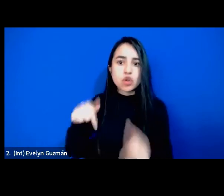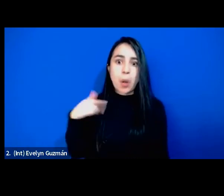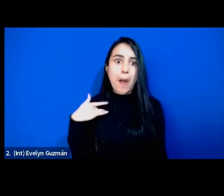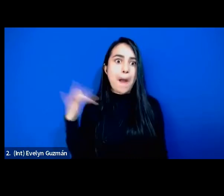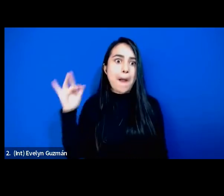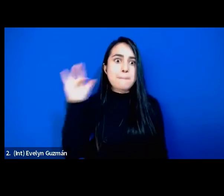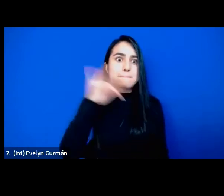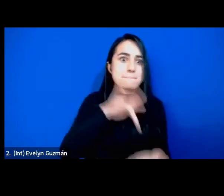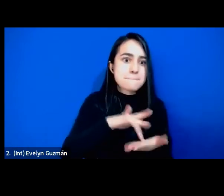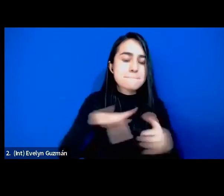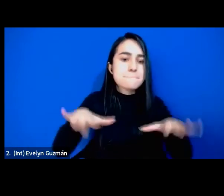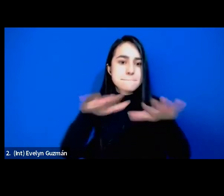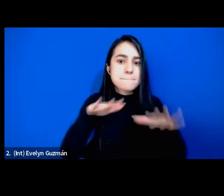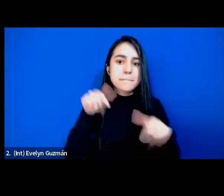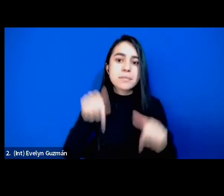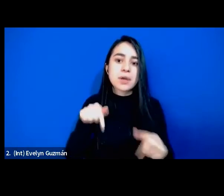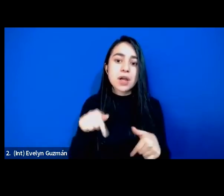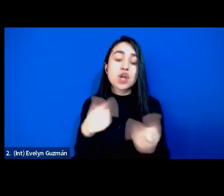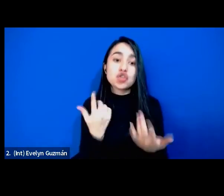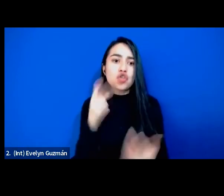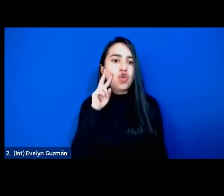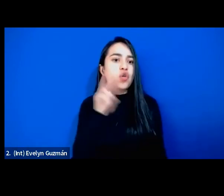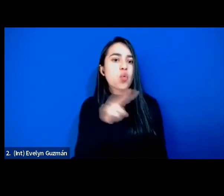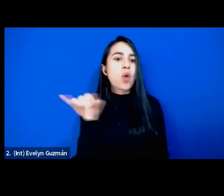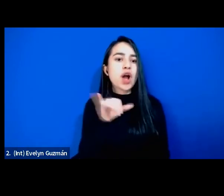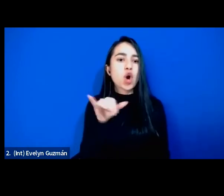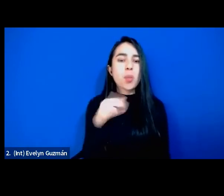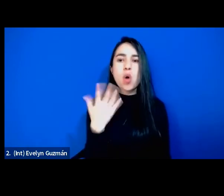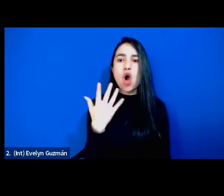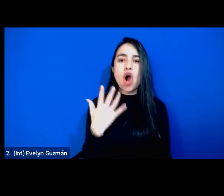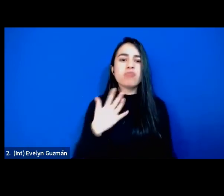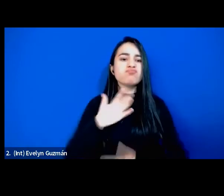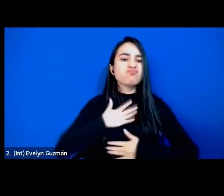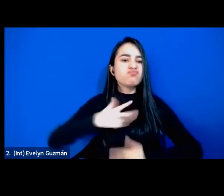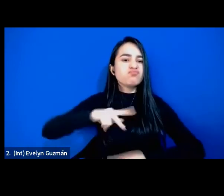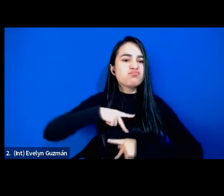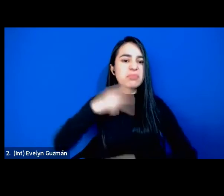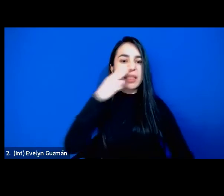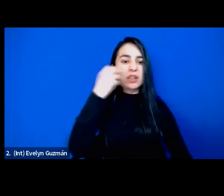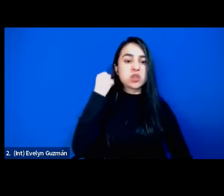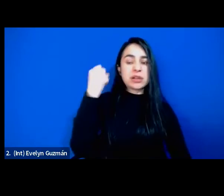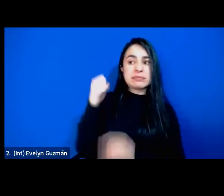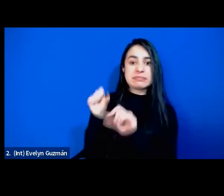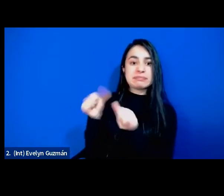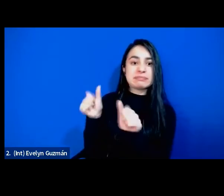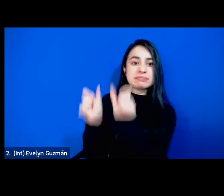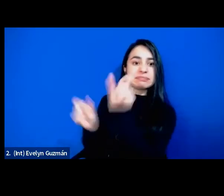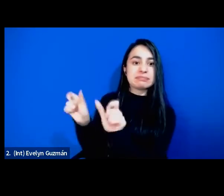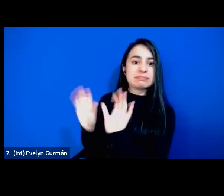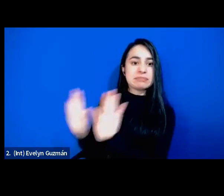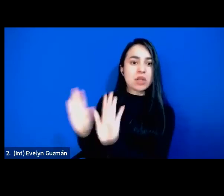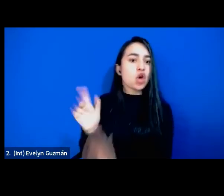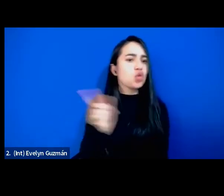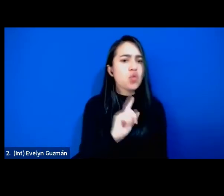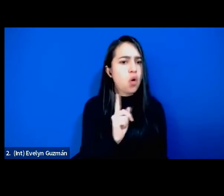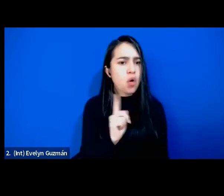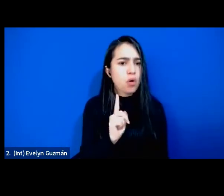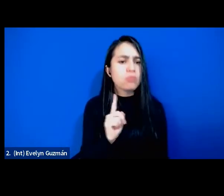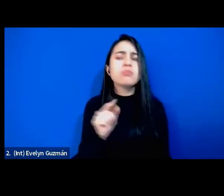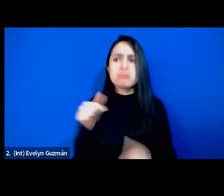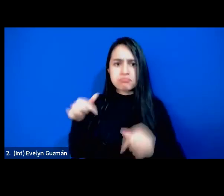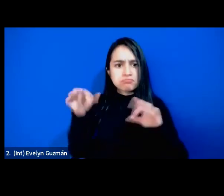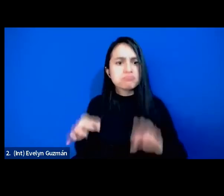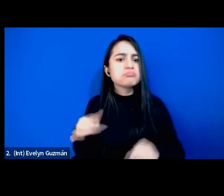en ella yo no vi nacionalismo como bien pude experimentar con otras personas afrocolombianas sino una hermana y una